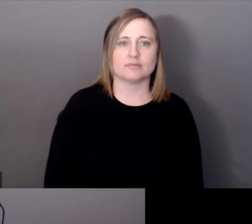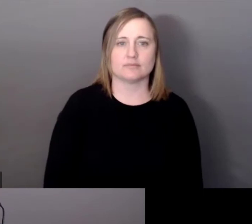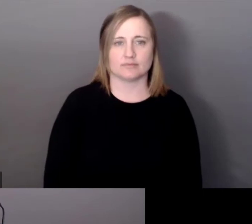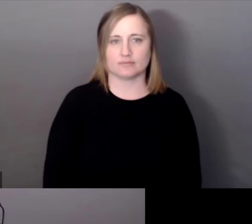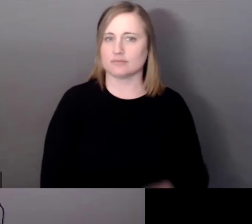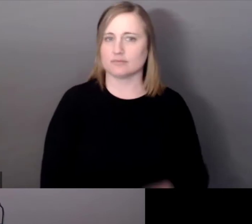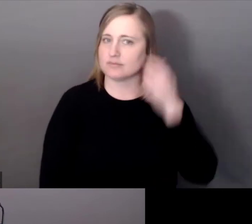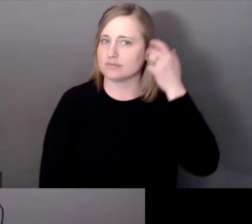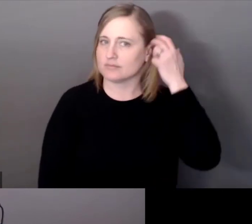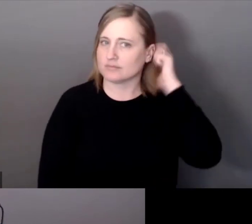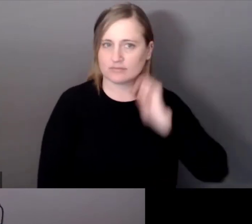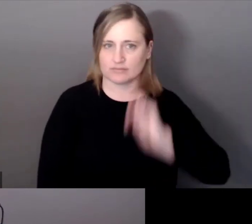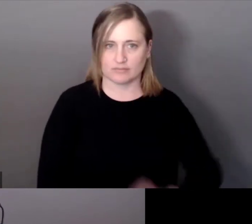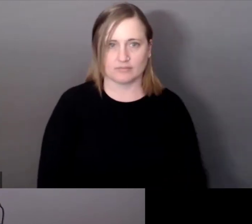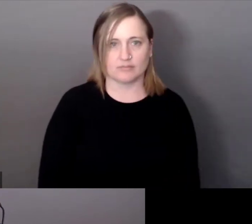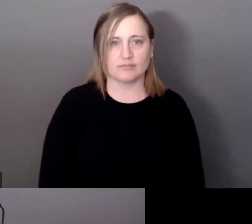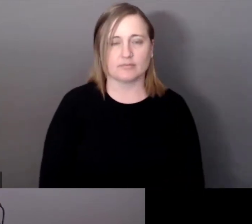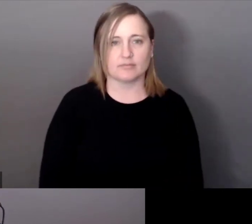Autre.